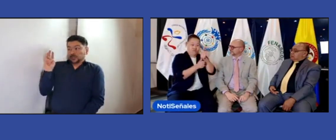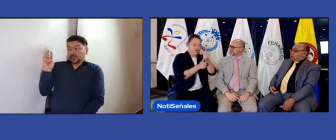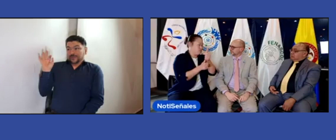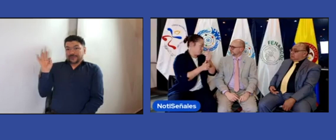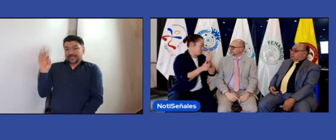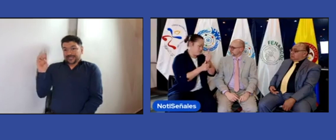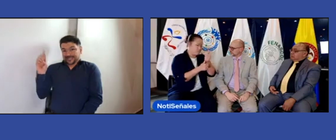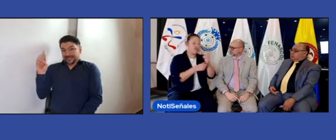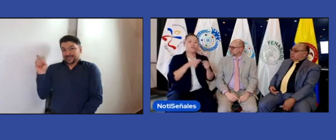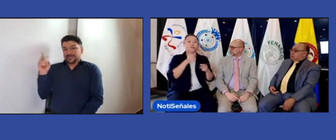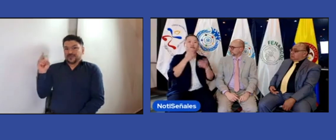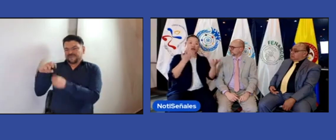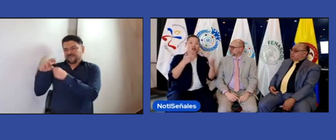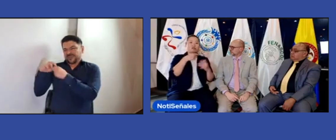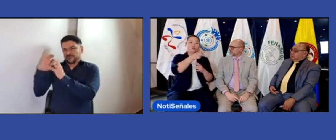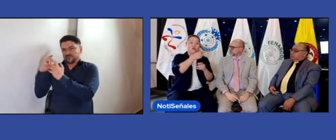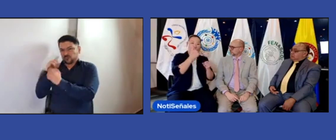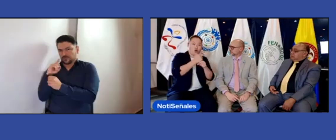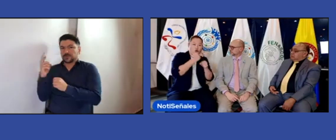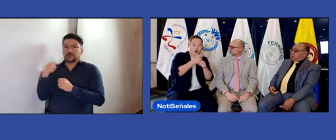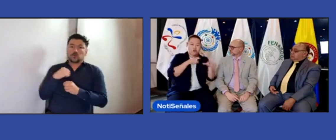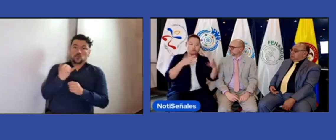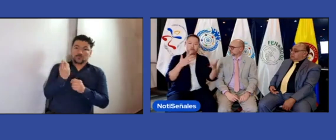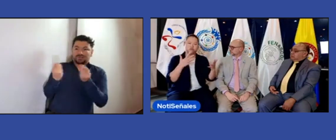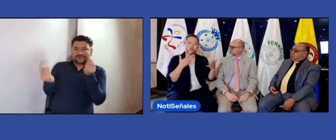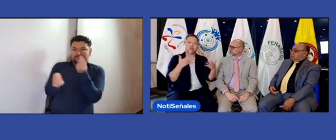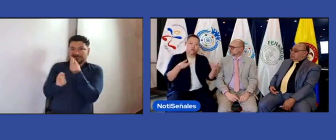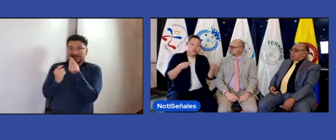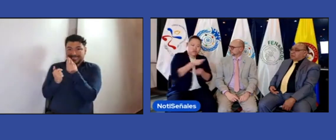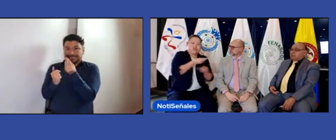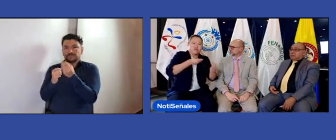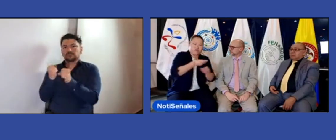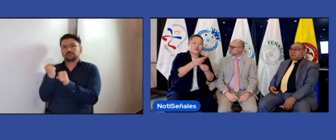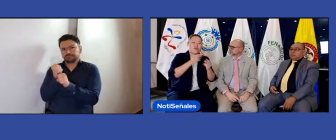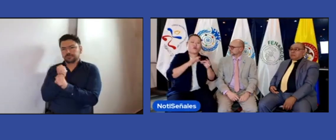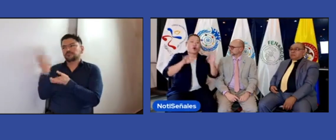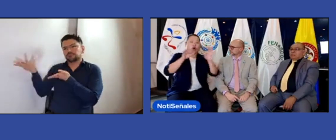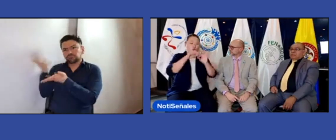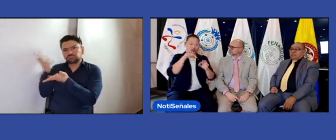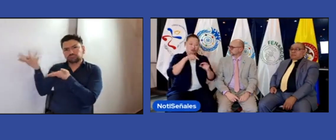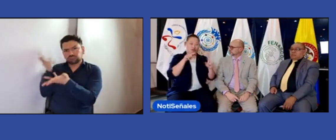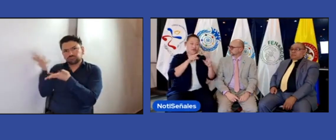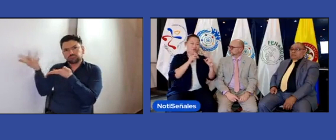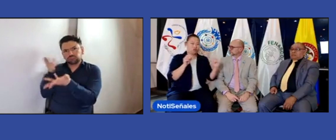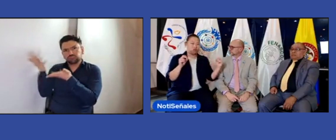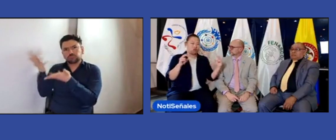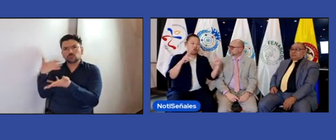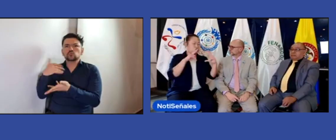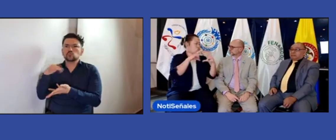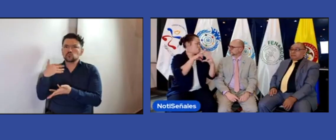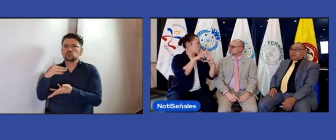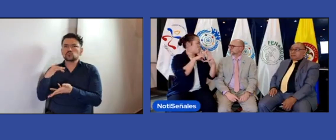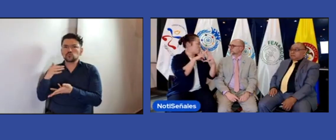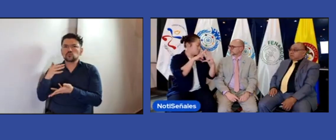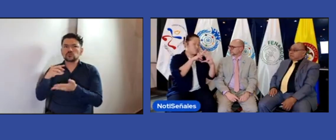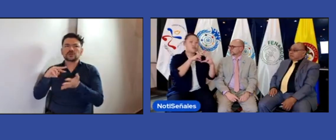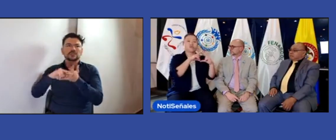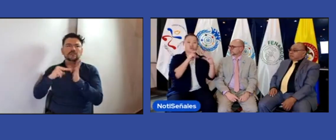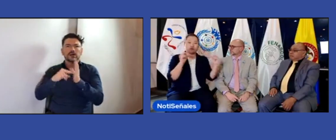Sí, efectivamente, nosotros hacemos parte de la WFD, somos la sección de jóvenes, y para nosotros lo más importante